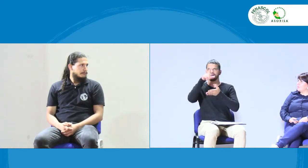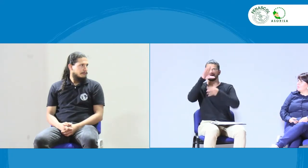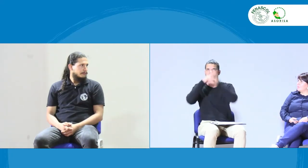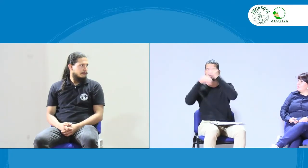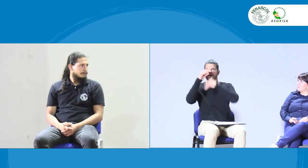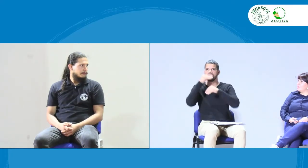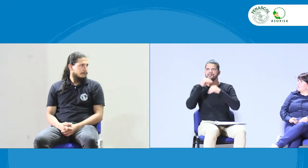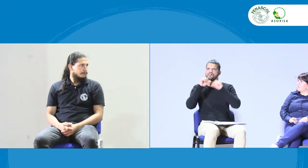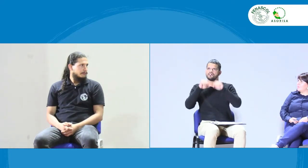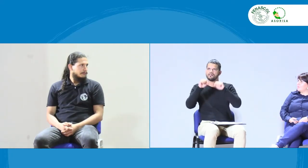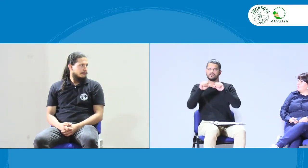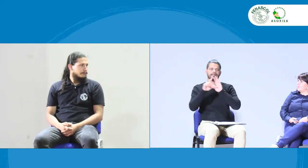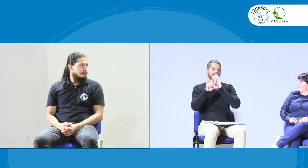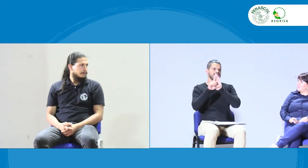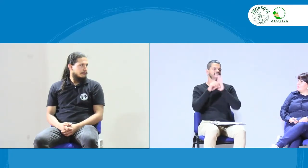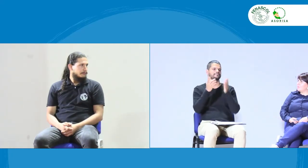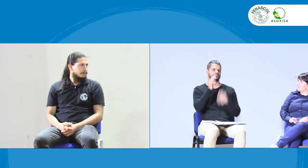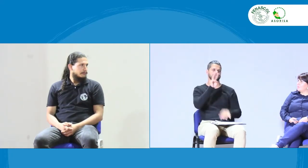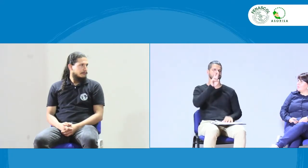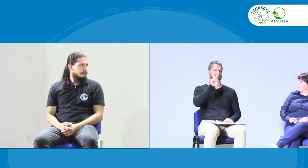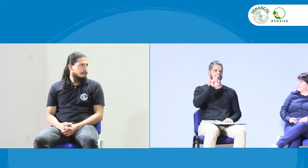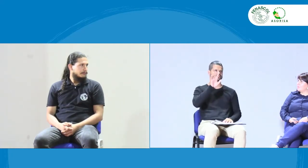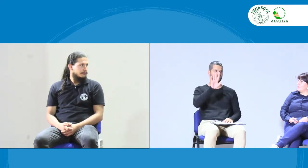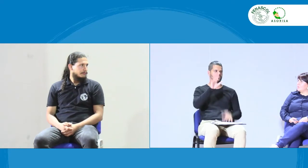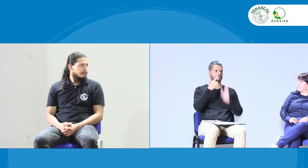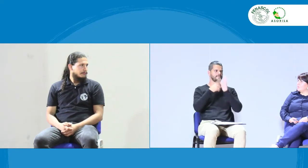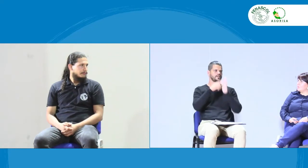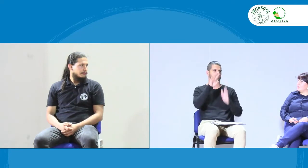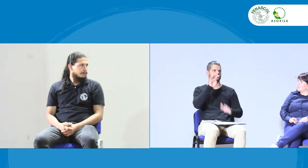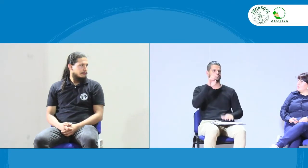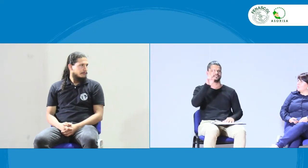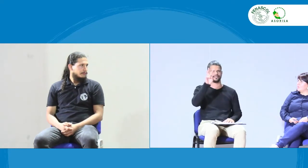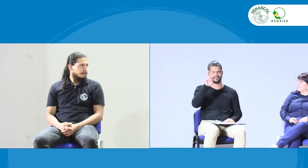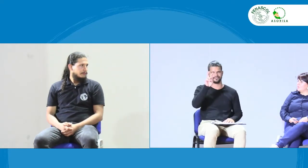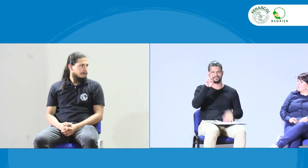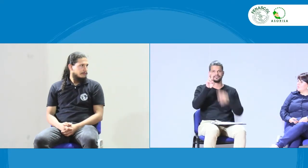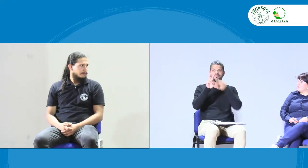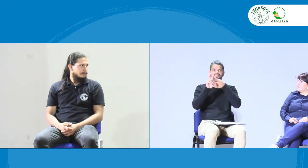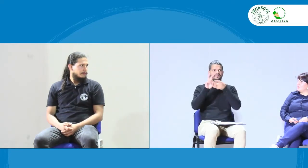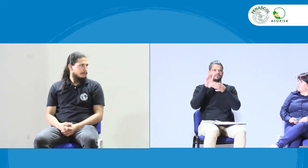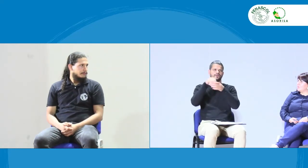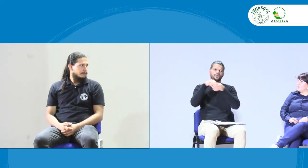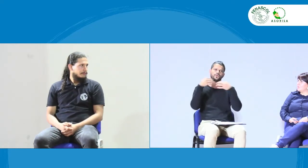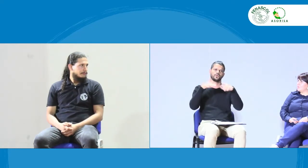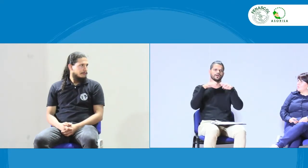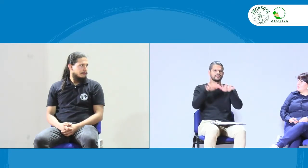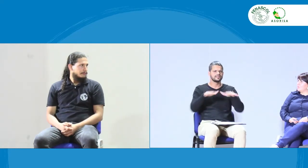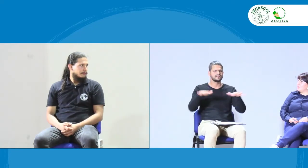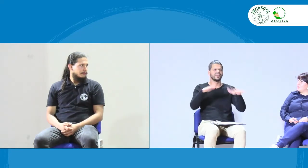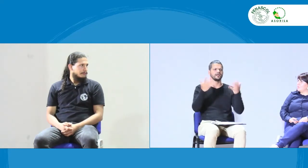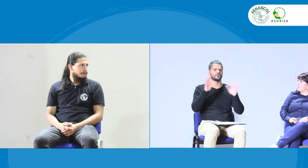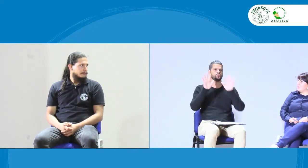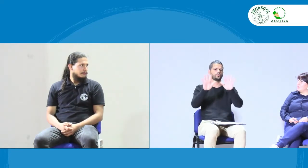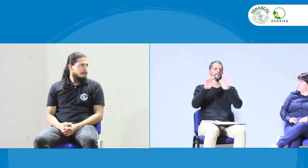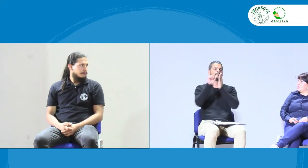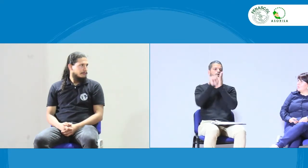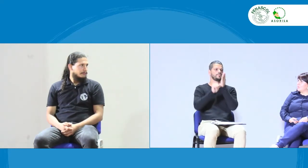un tema de participación y de posturas. Las personas jóvenes iban y aprendían, hablaban de la ley 3.24